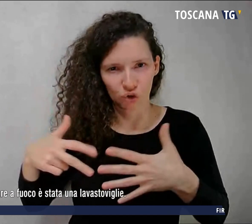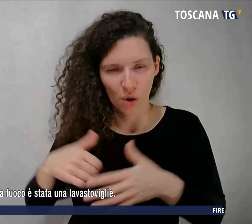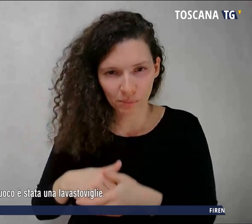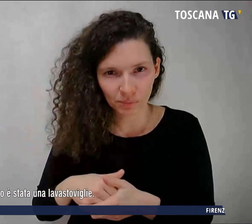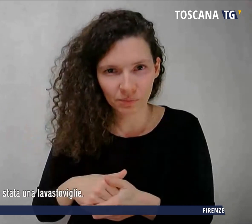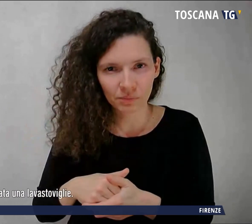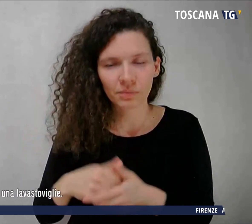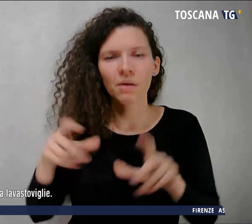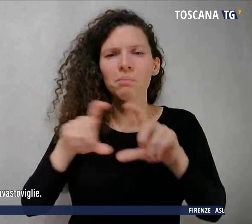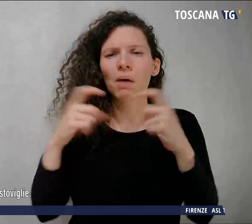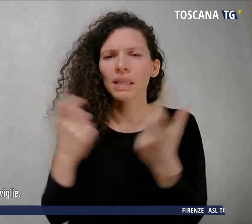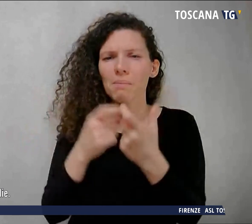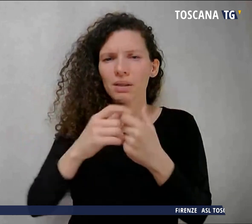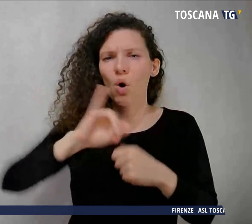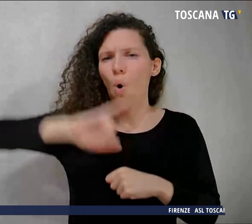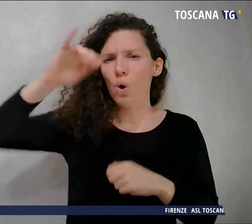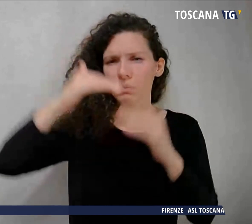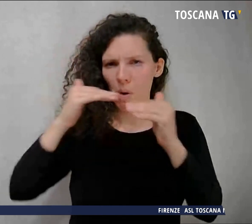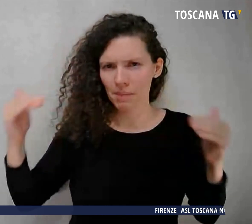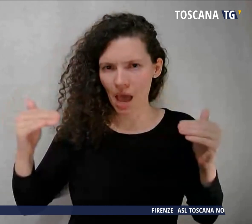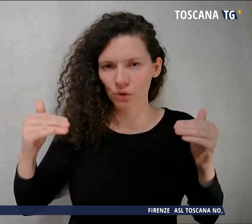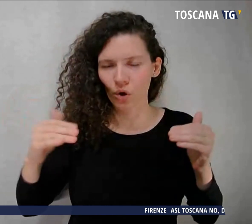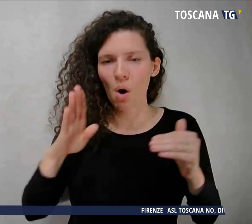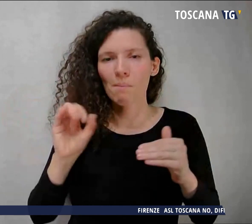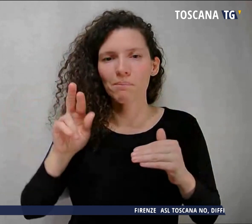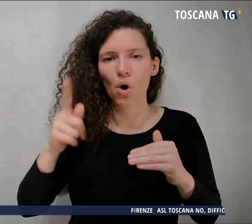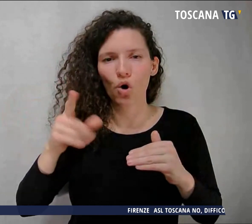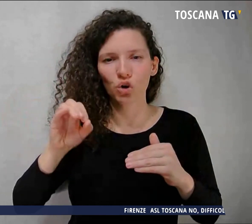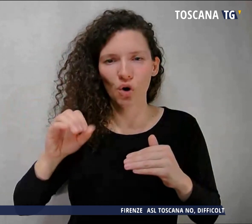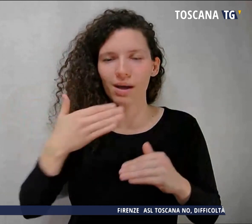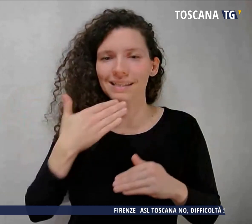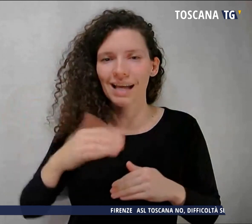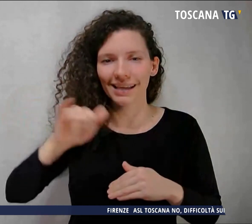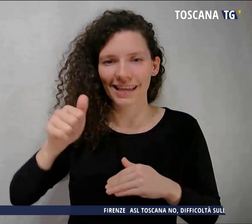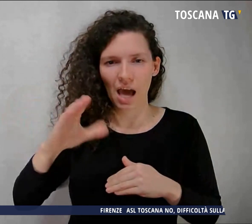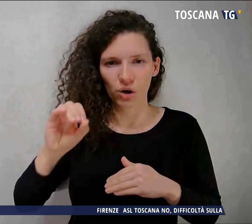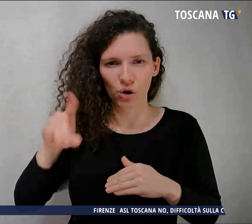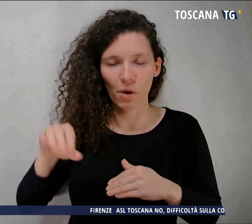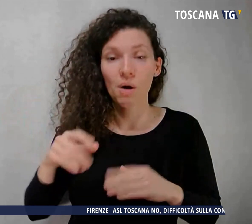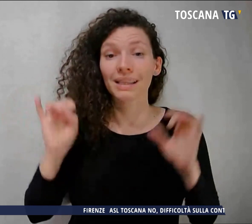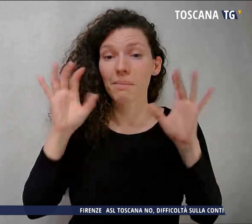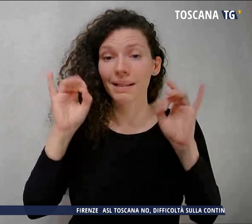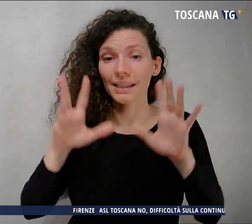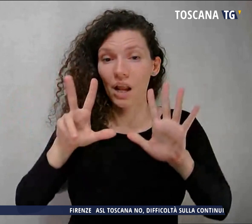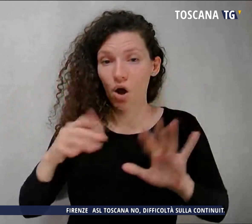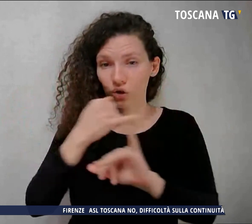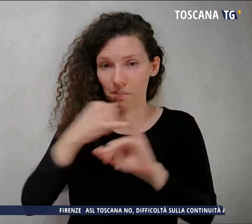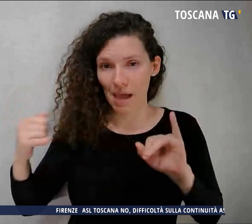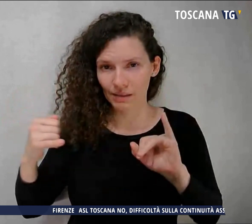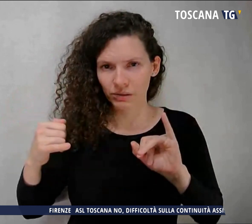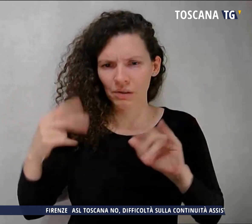Jacopo intorno alle 10 e 30 di stamani ad andare a fuoco una lavastoviglie.